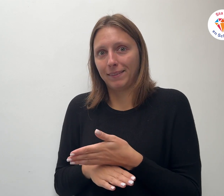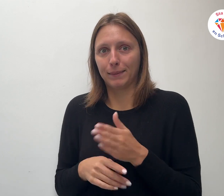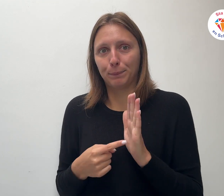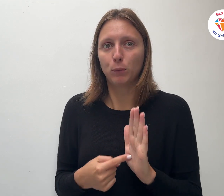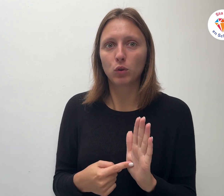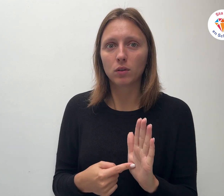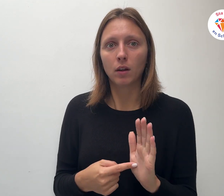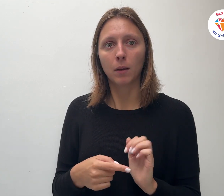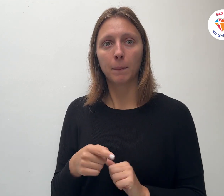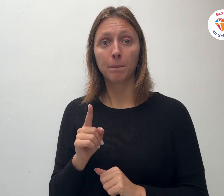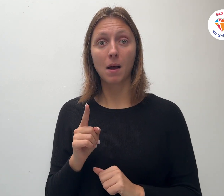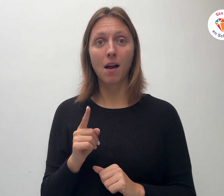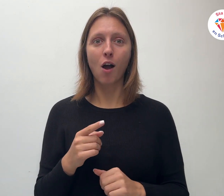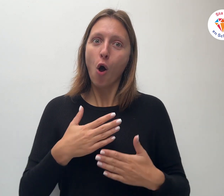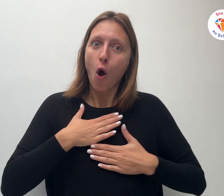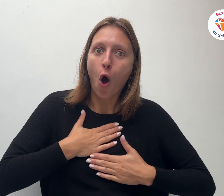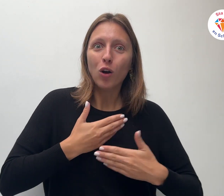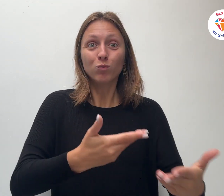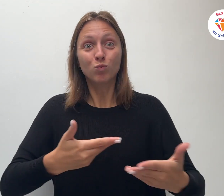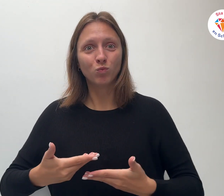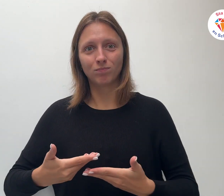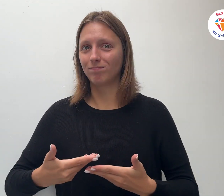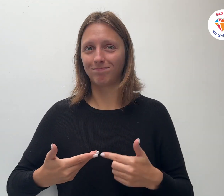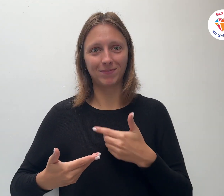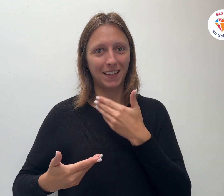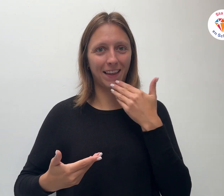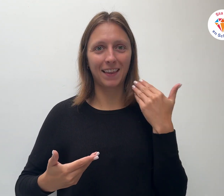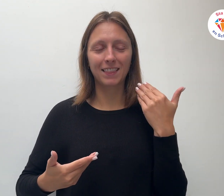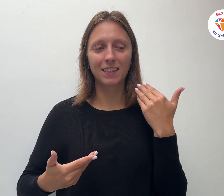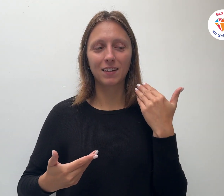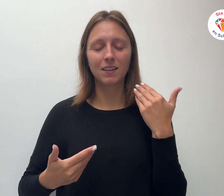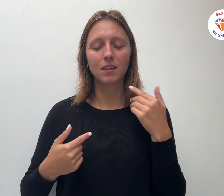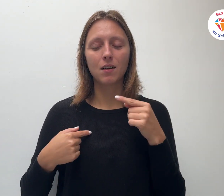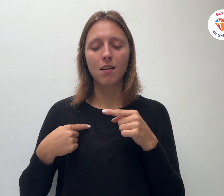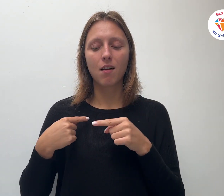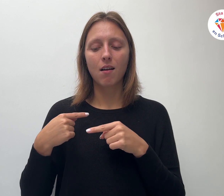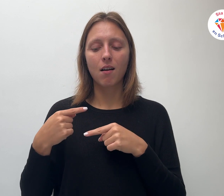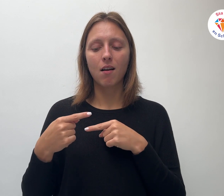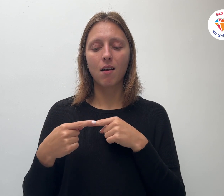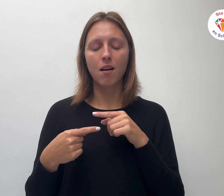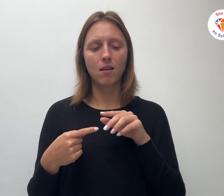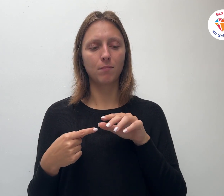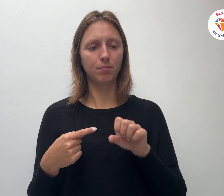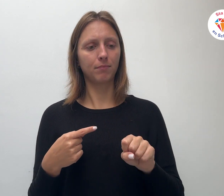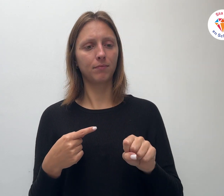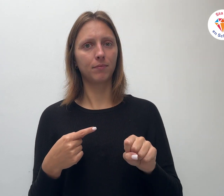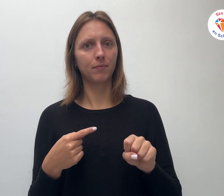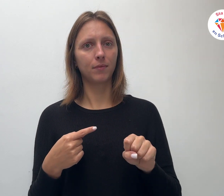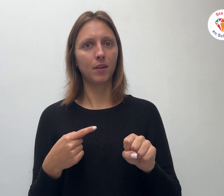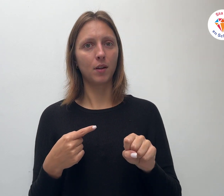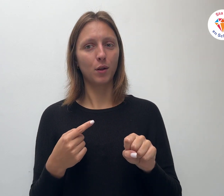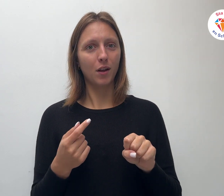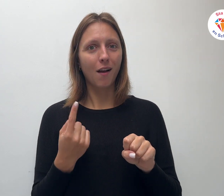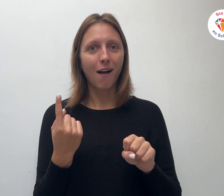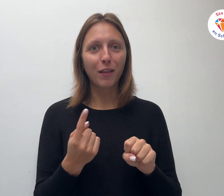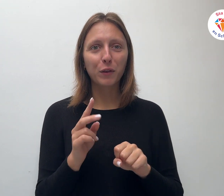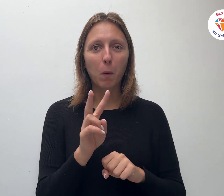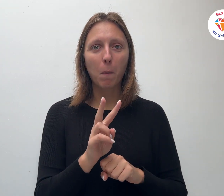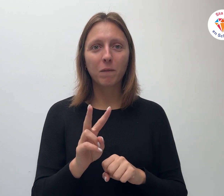harte Het heeft een tijdje geduurd Voordat ik doorgaat Had God de vrijdag echt mensen zond Dat ik leerde mijn prioriteiten